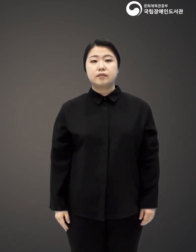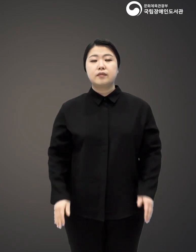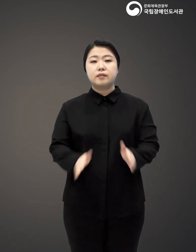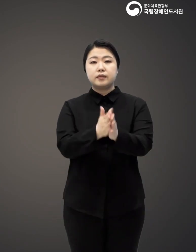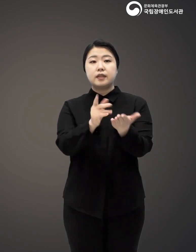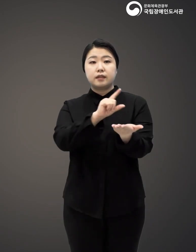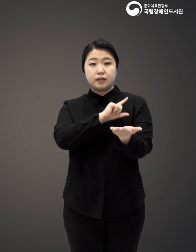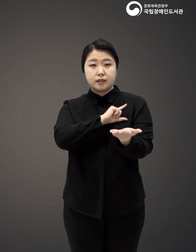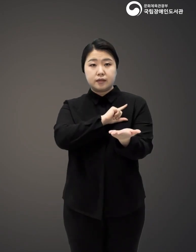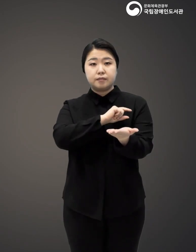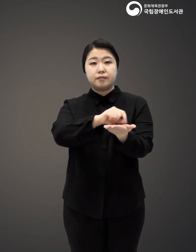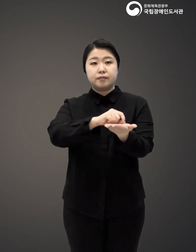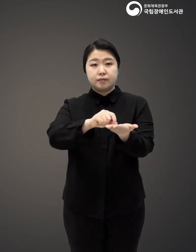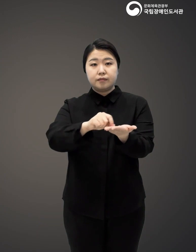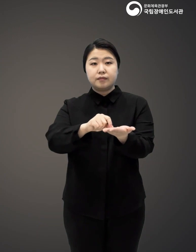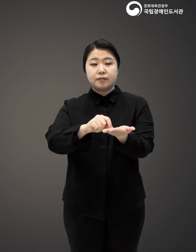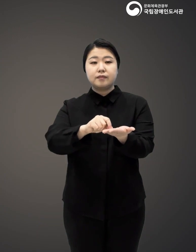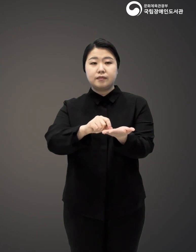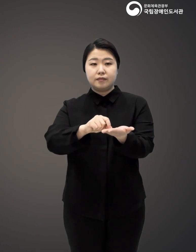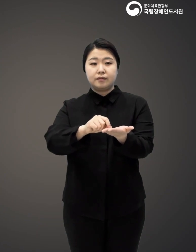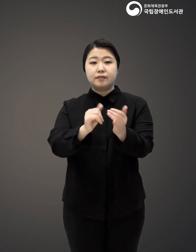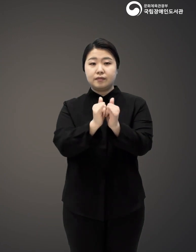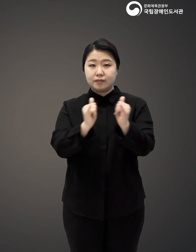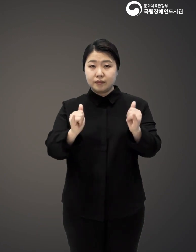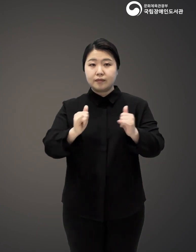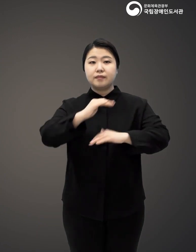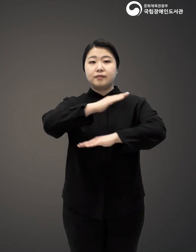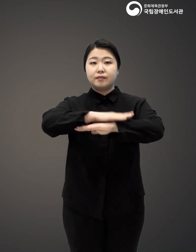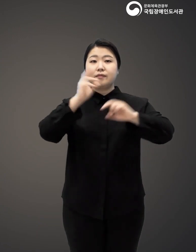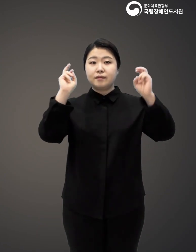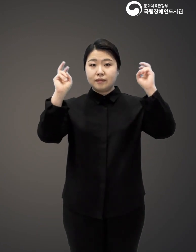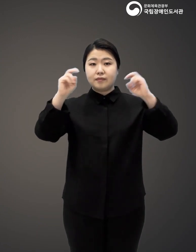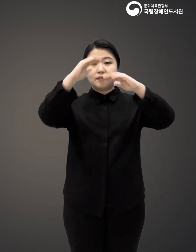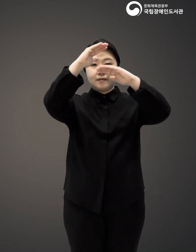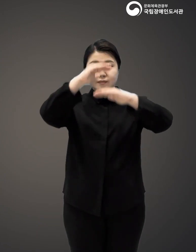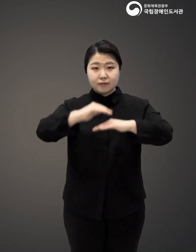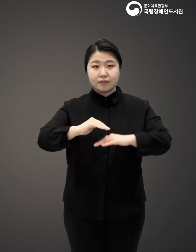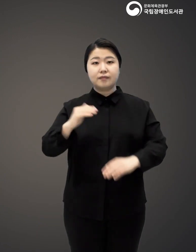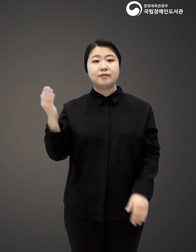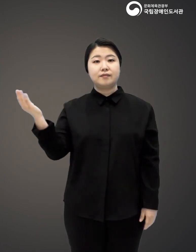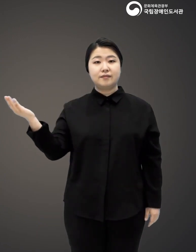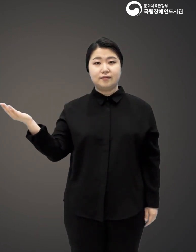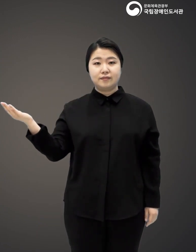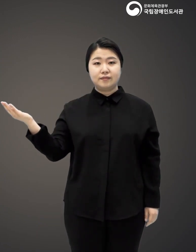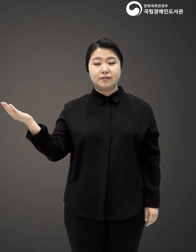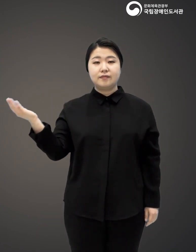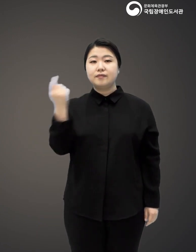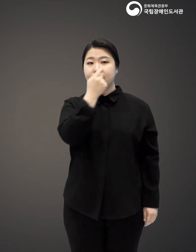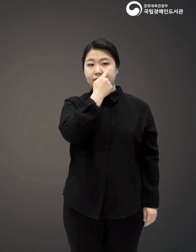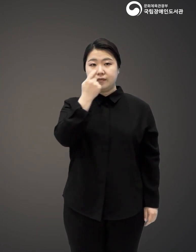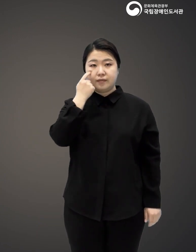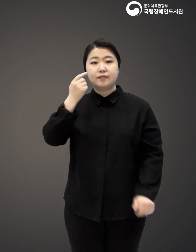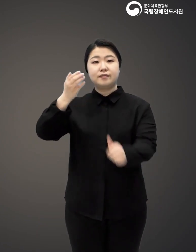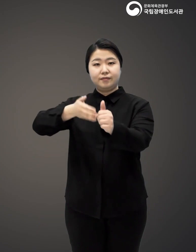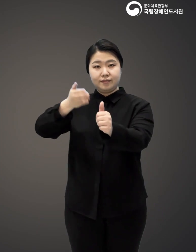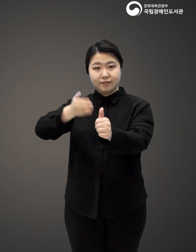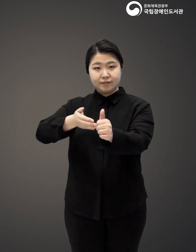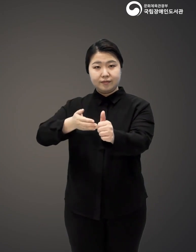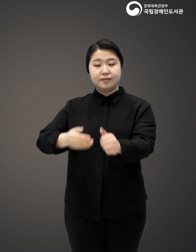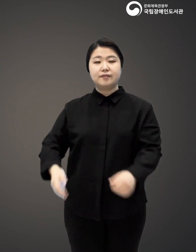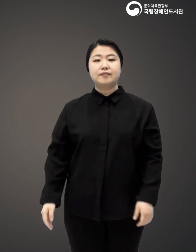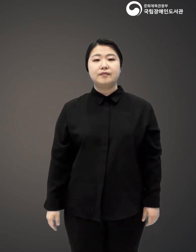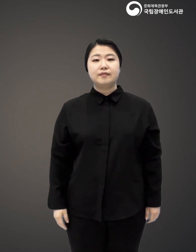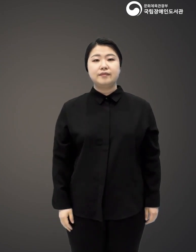도서명, 도박 중독자의 가족 저자, 이하진 출판사, 열린